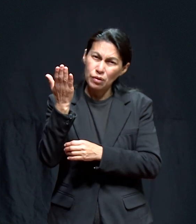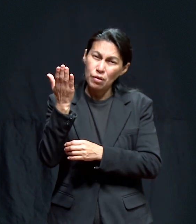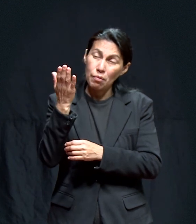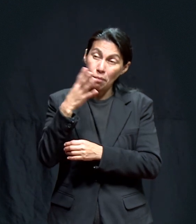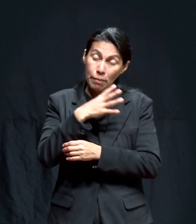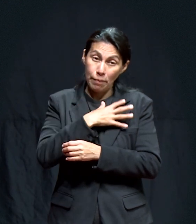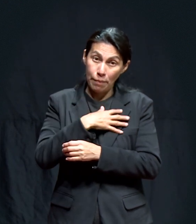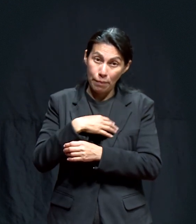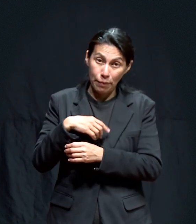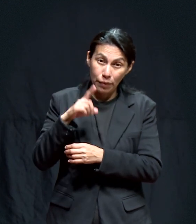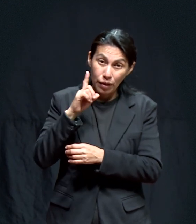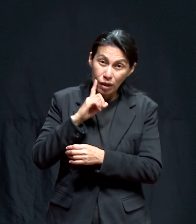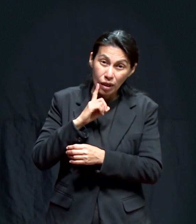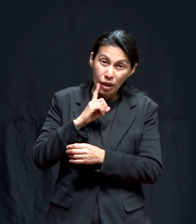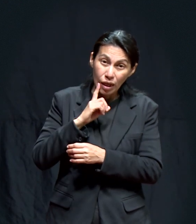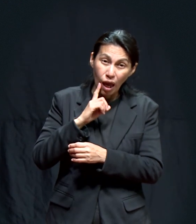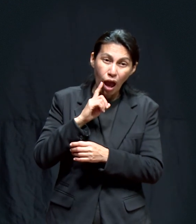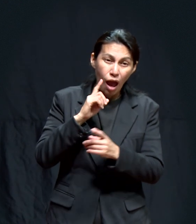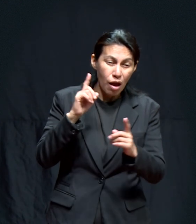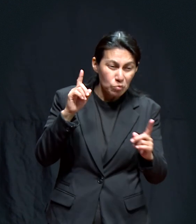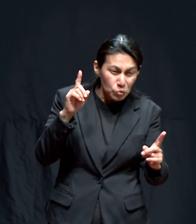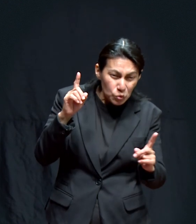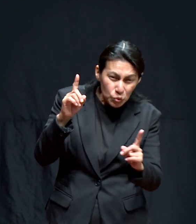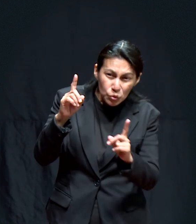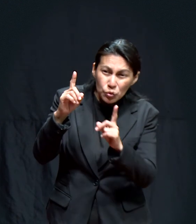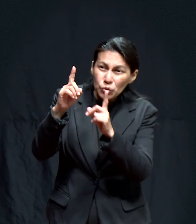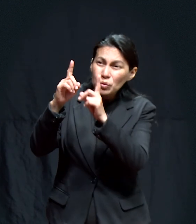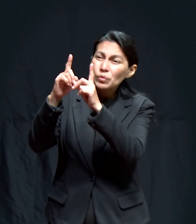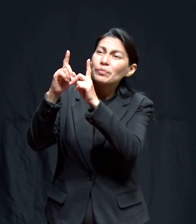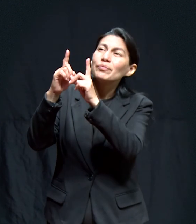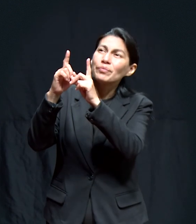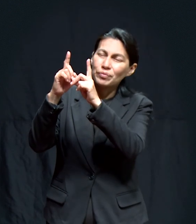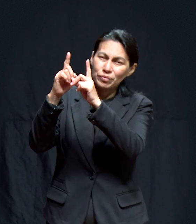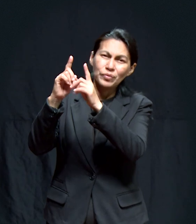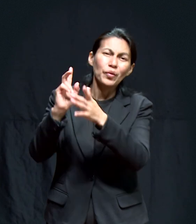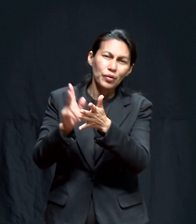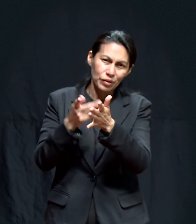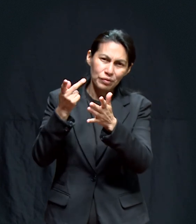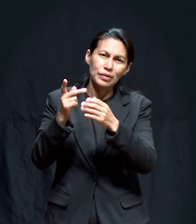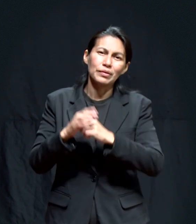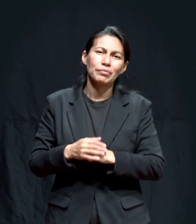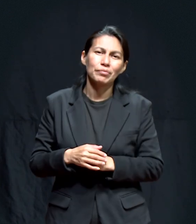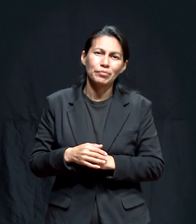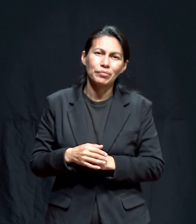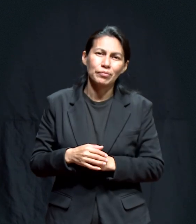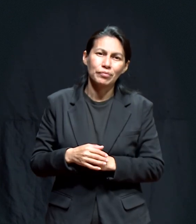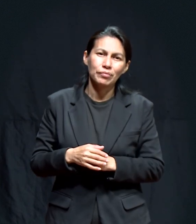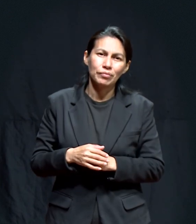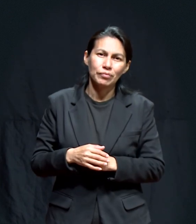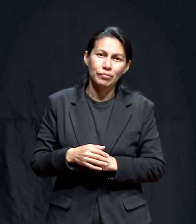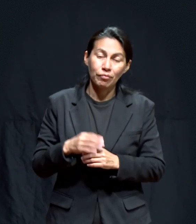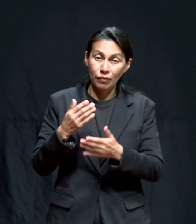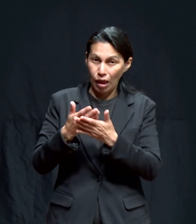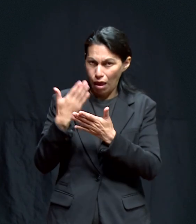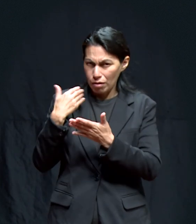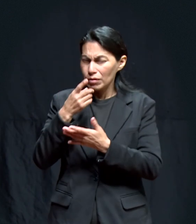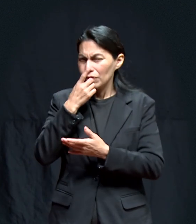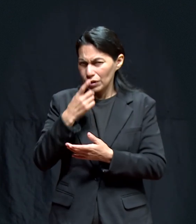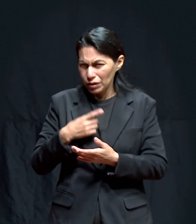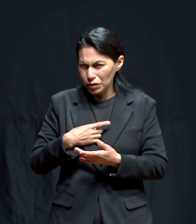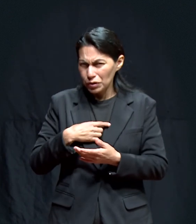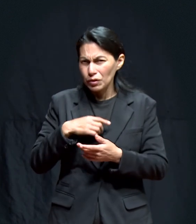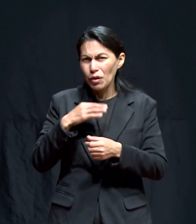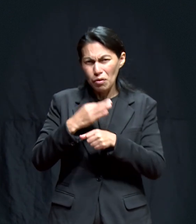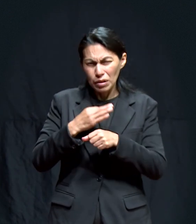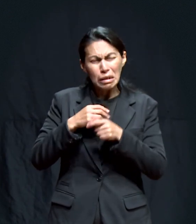mi hija Regrese a los pies De Jesús Vamos a estar Vamos a seguir orando Por esto Sonia Porque nos lo ha